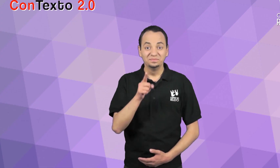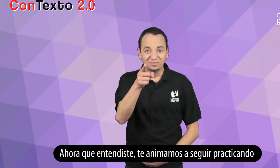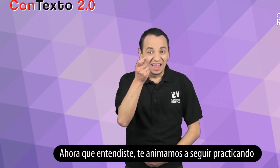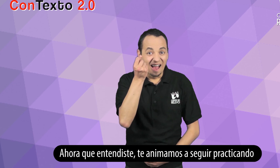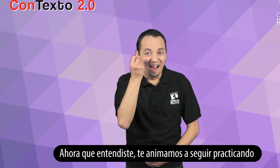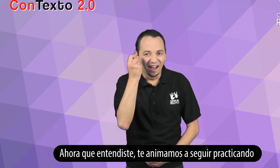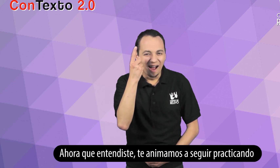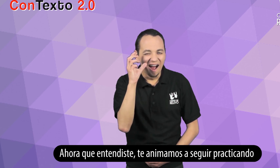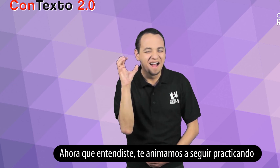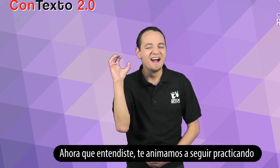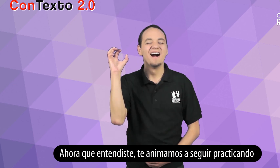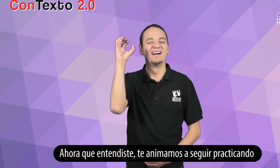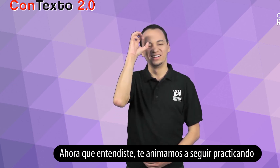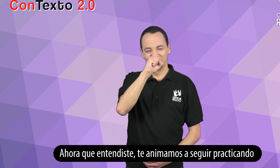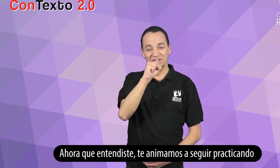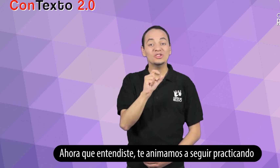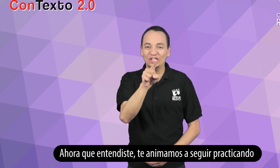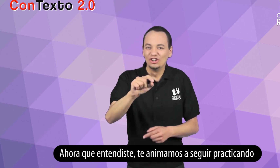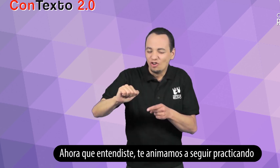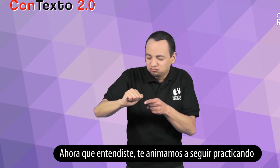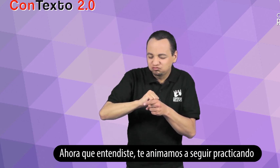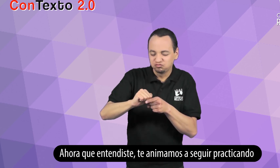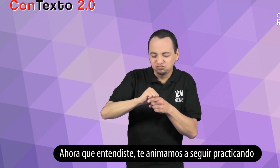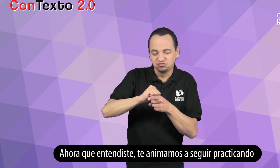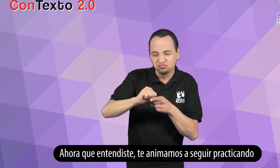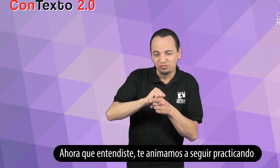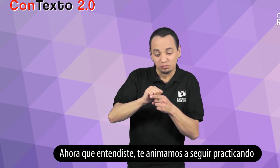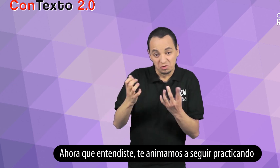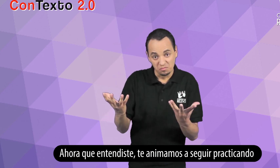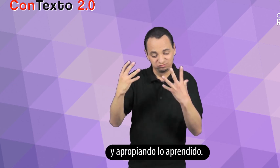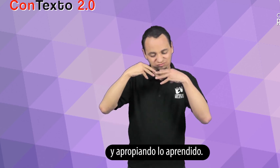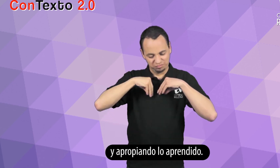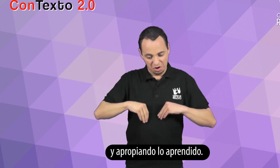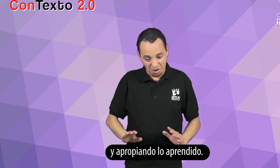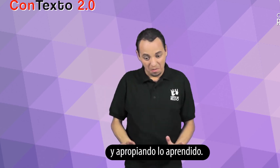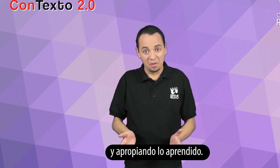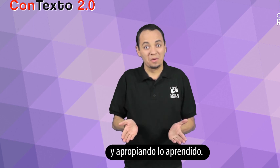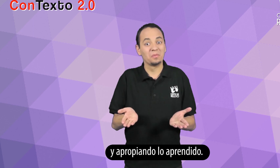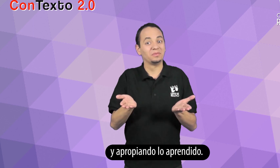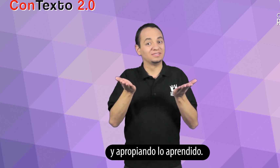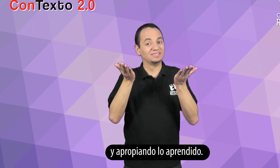Ahora que entendiste, te animamos a seguir practicando y apropiando lo aprendido. ¡Gracias!